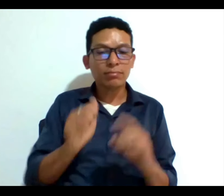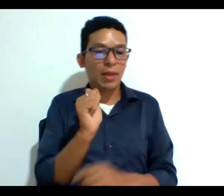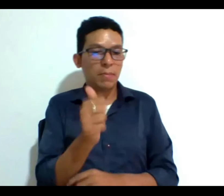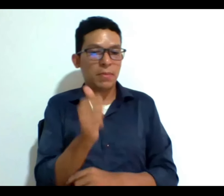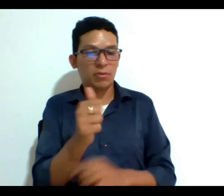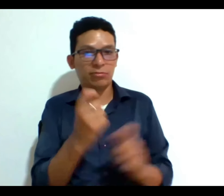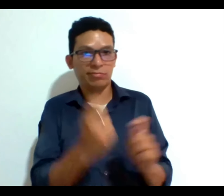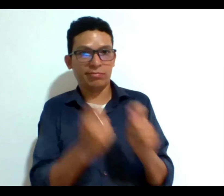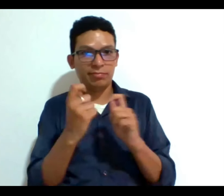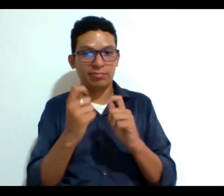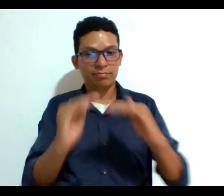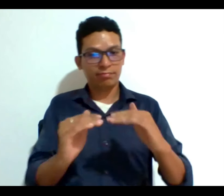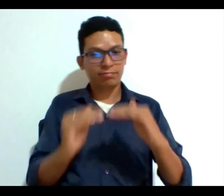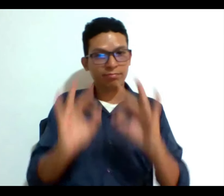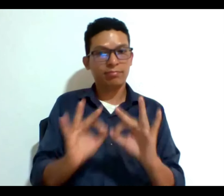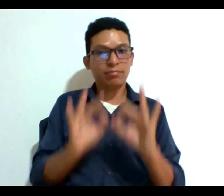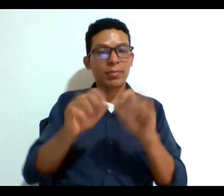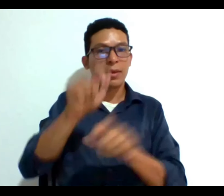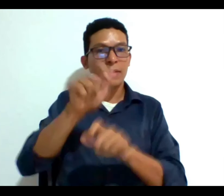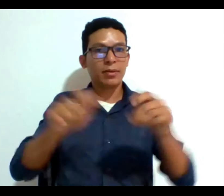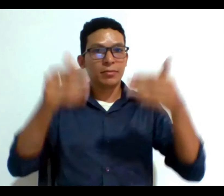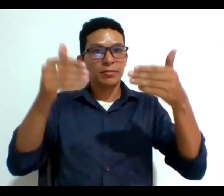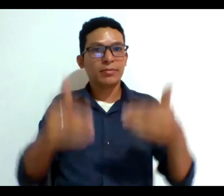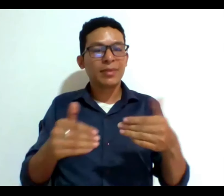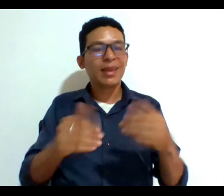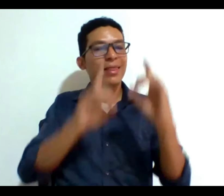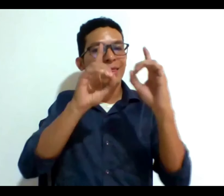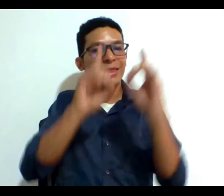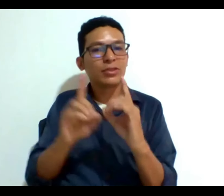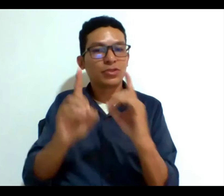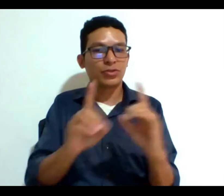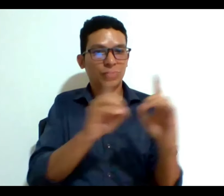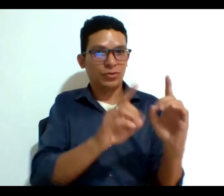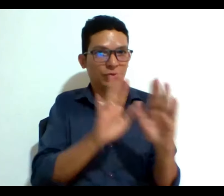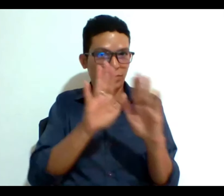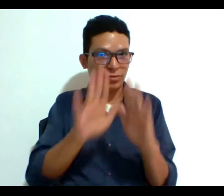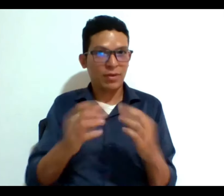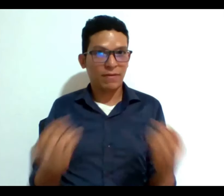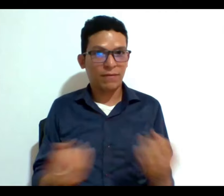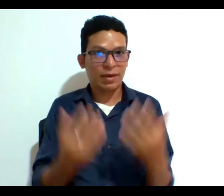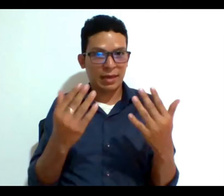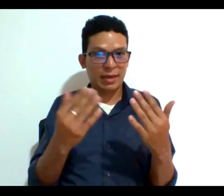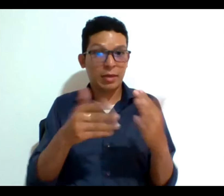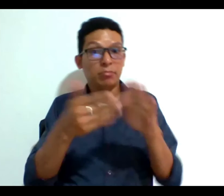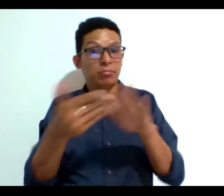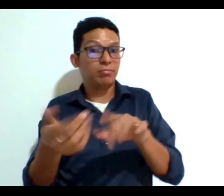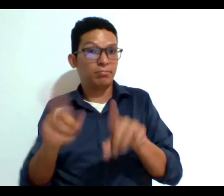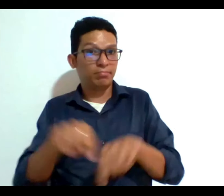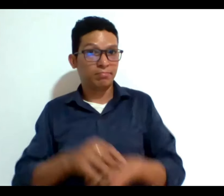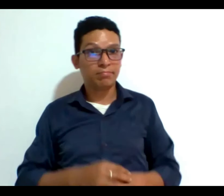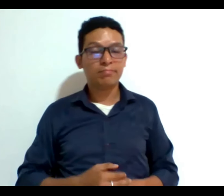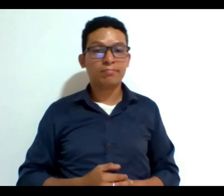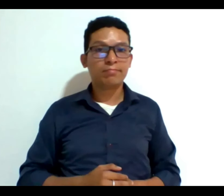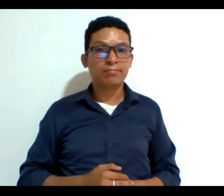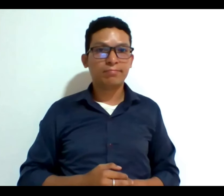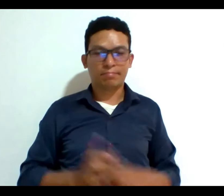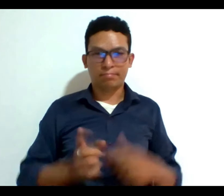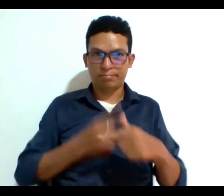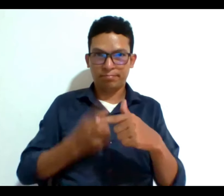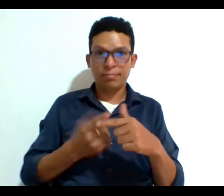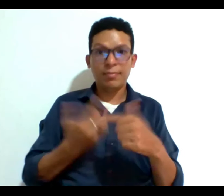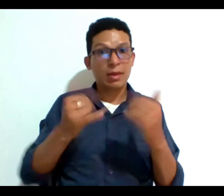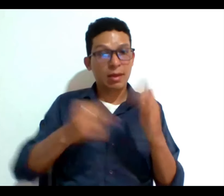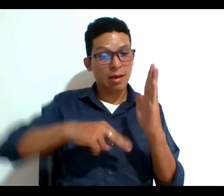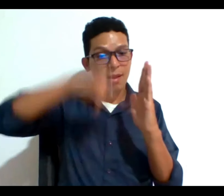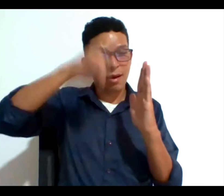de las personas con discapacidad en la toma de decisiones sobre su vida y muerte. Entonces, una vez leído